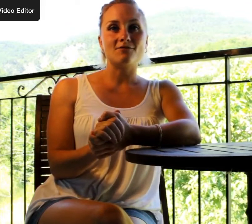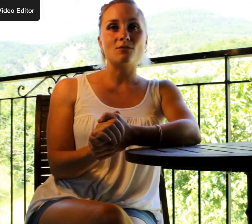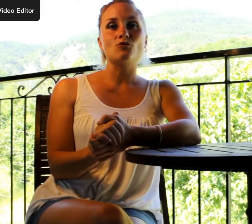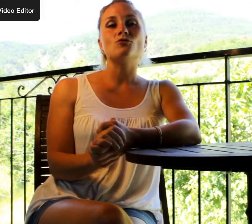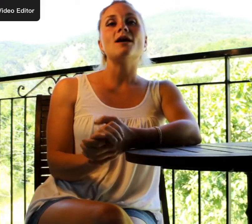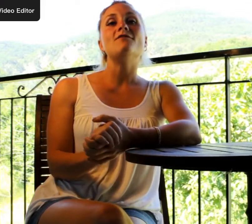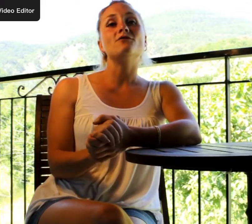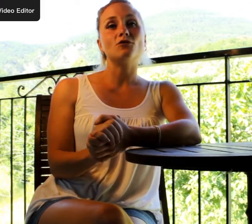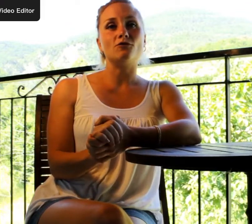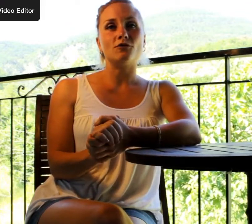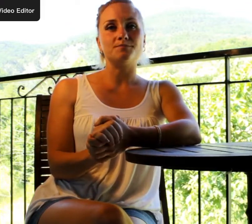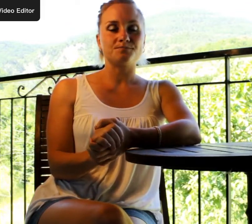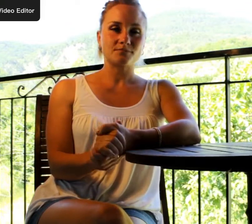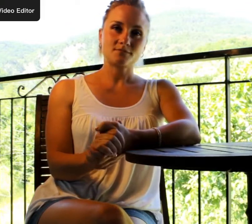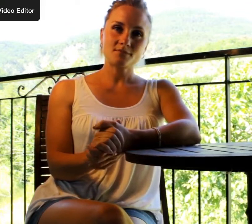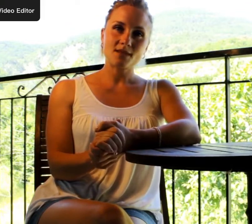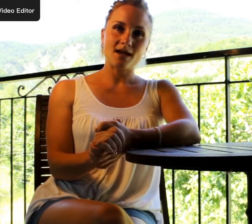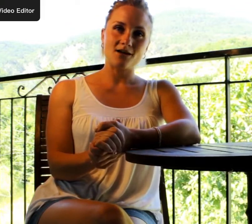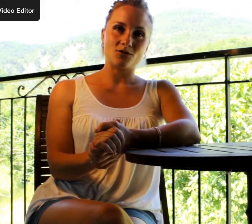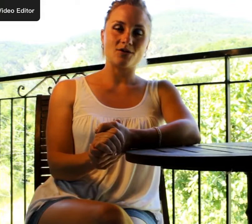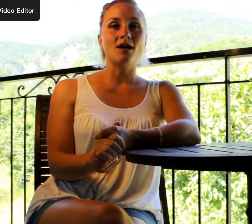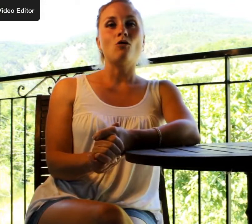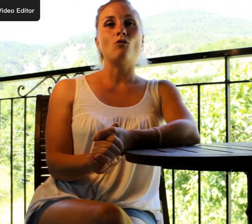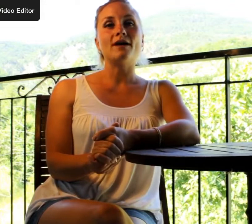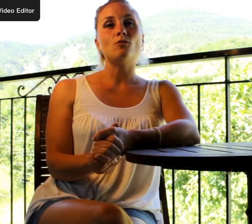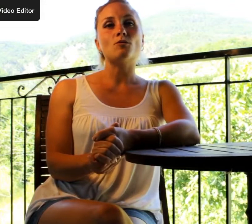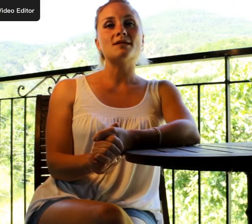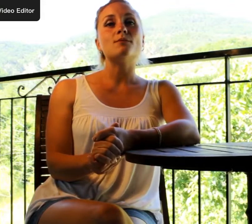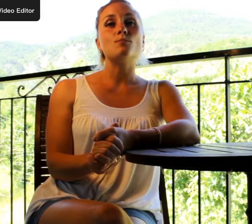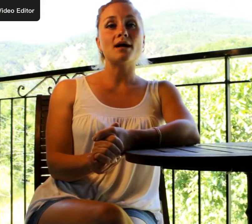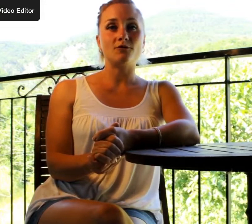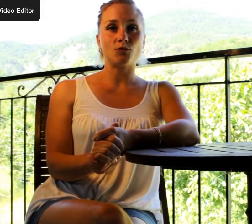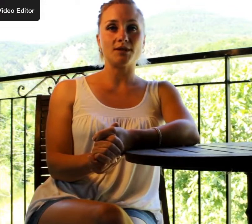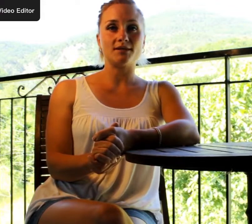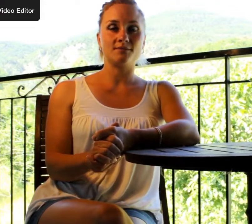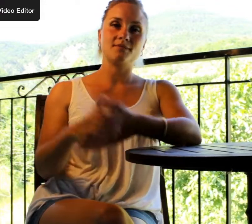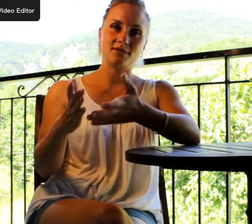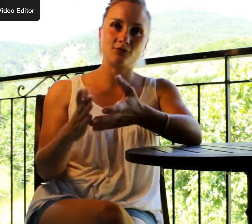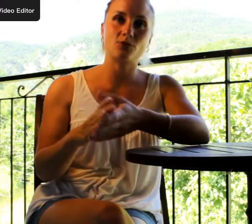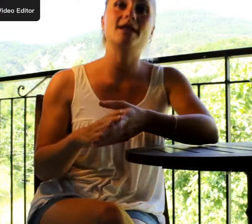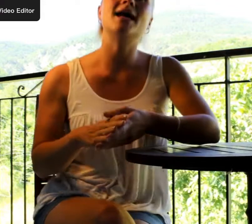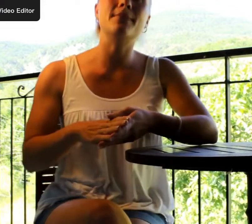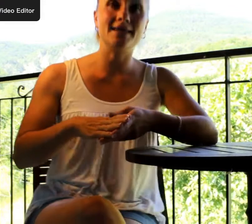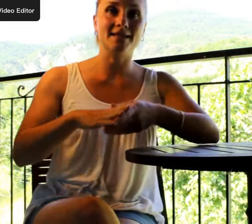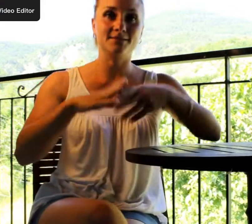fameux jeux avec votre enfant. Alors, on va commencer par les fruits, la banane,